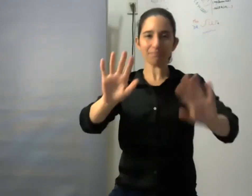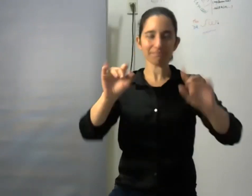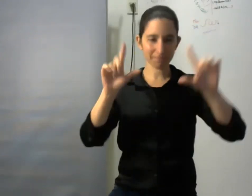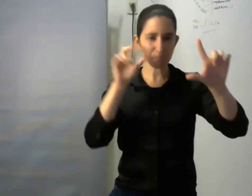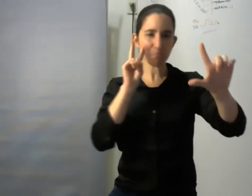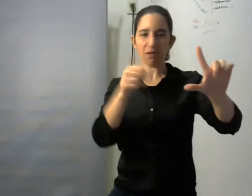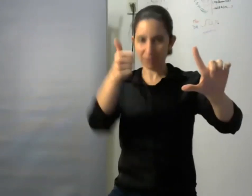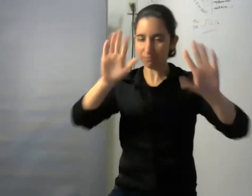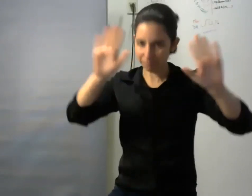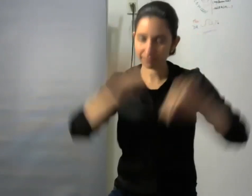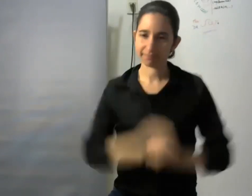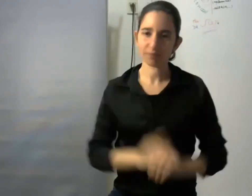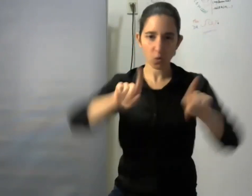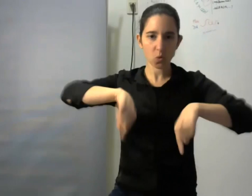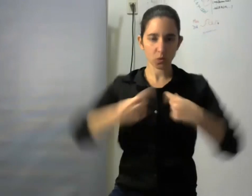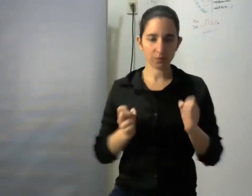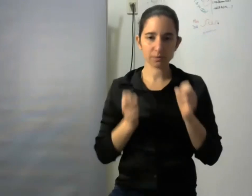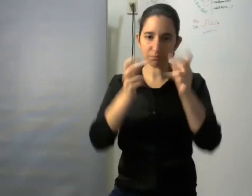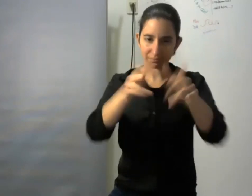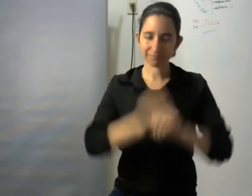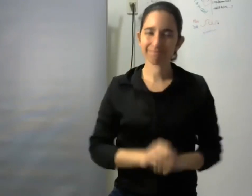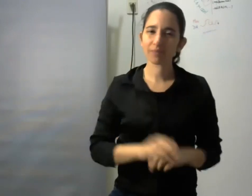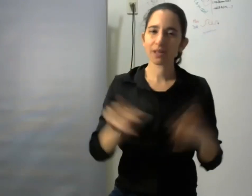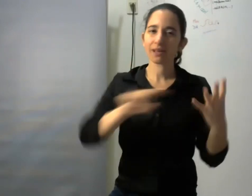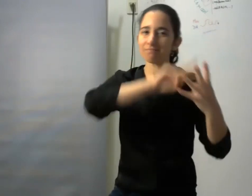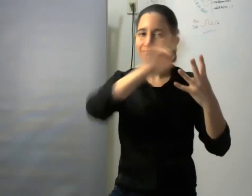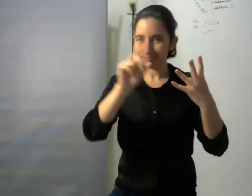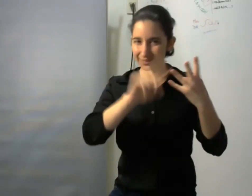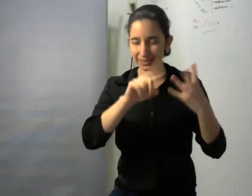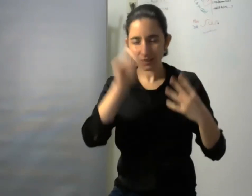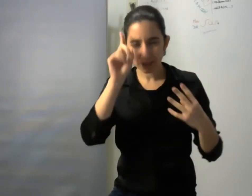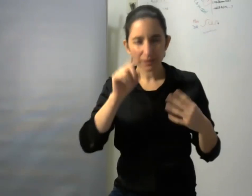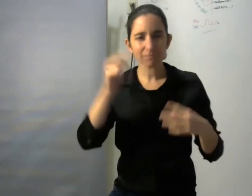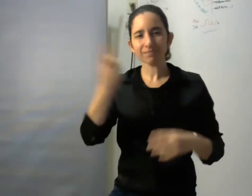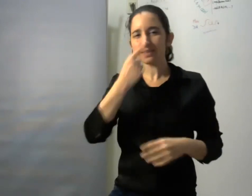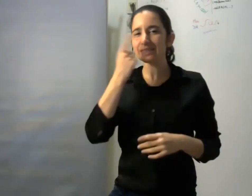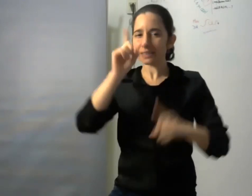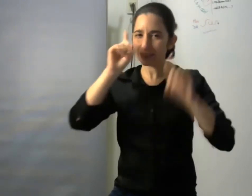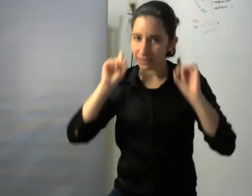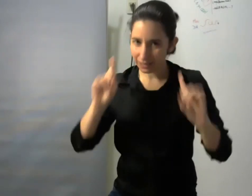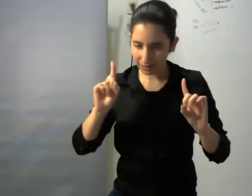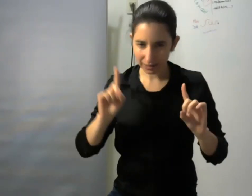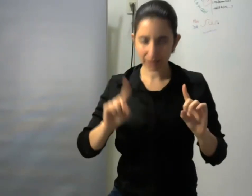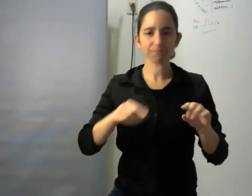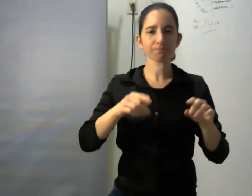decía el otro tema interesante de la perspectiva la perspectiva de las humanidades cuál es el sentido de las humanidades